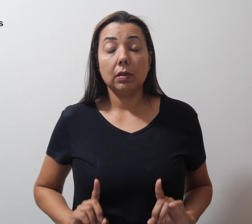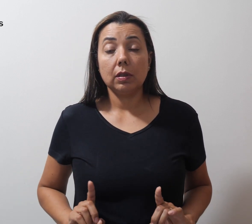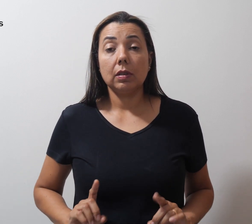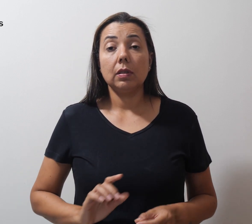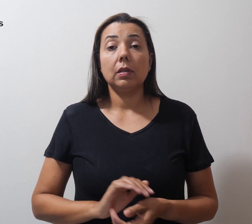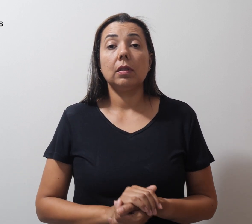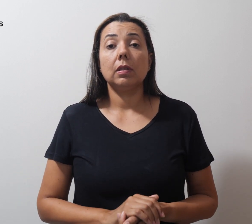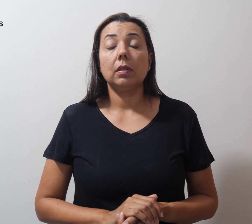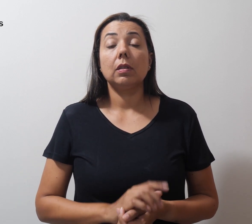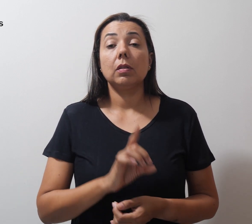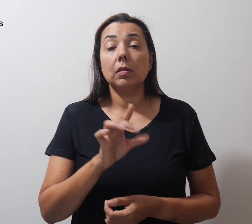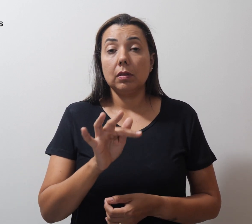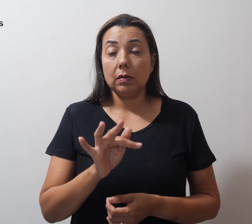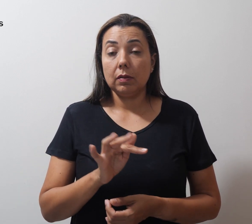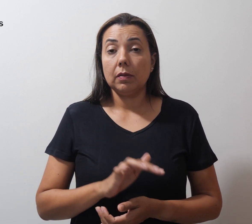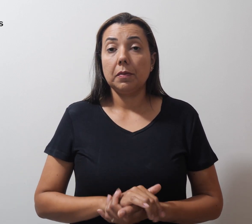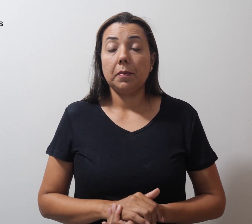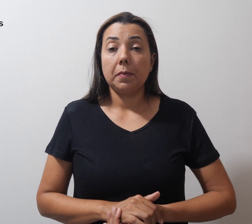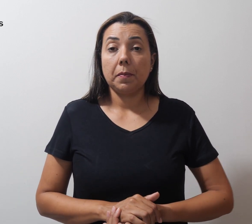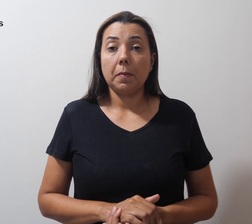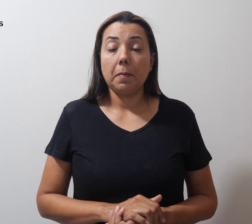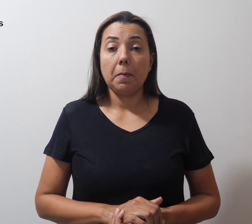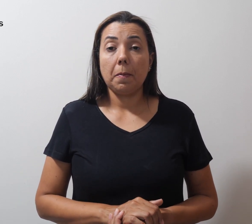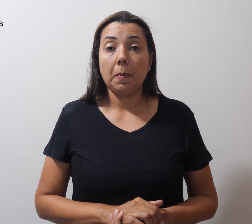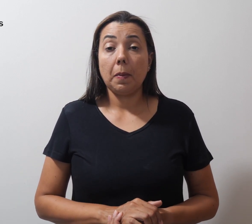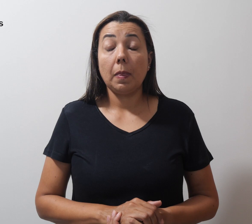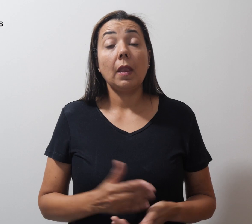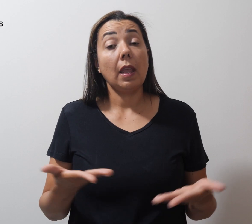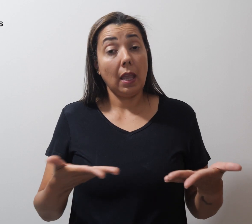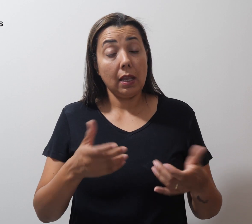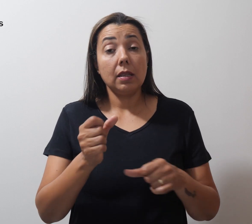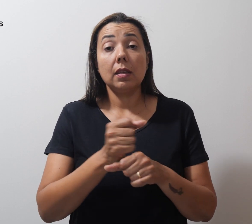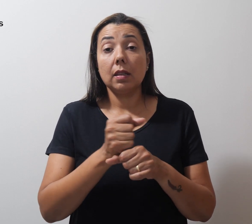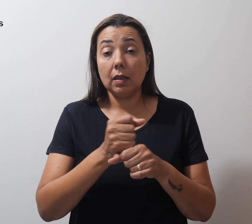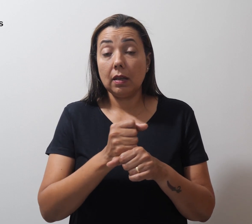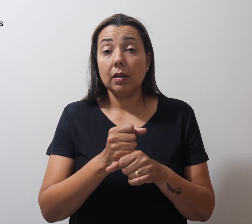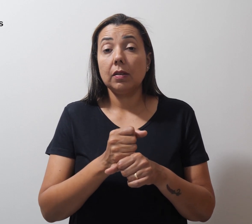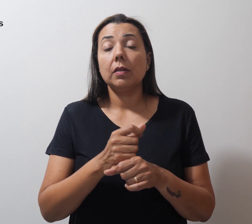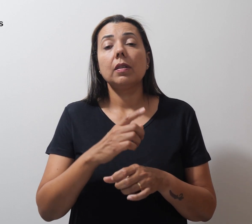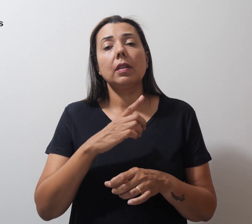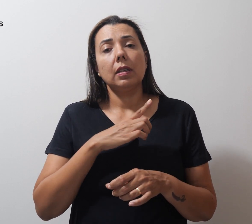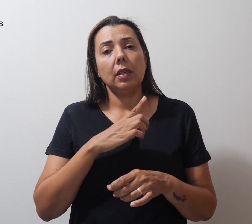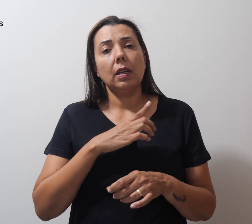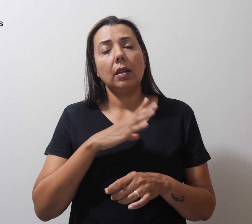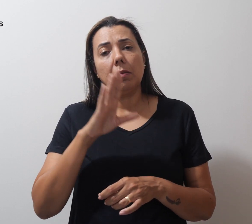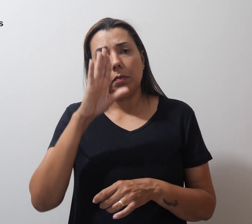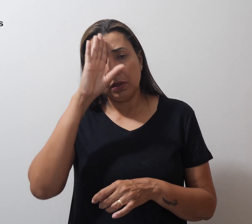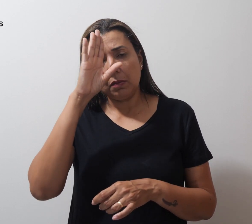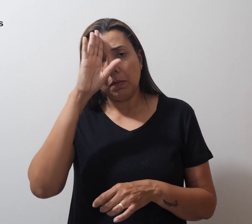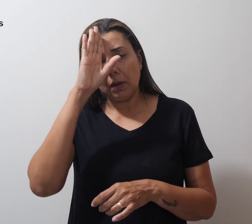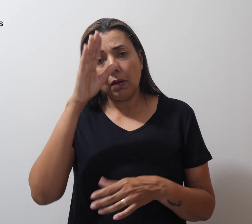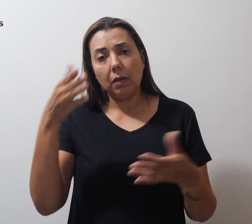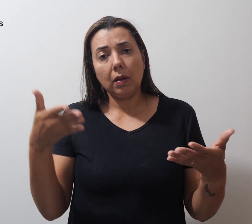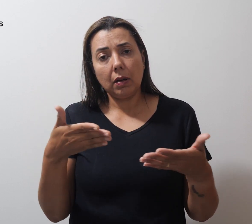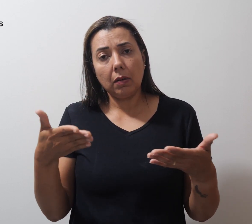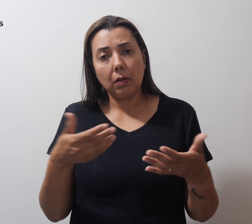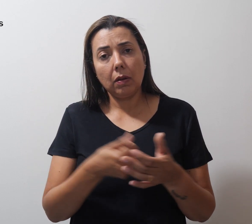no Distrito Federal. Este ano, demos um destaque maior para o currículo em